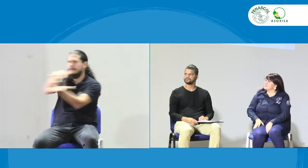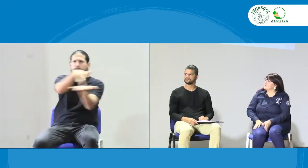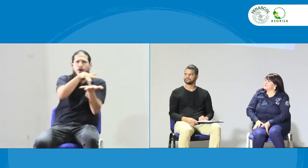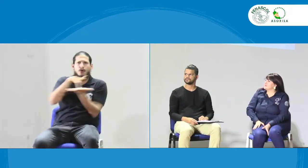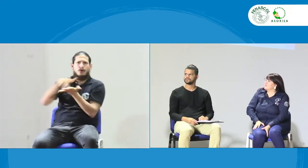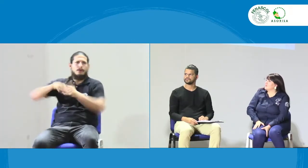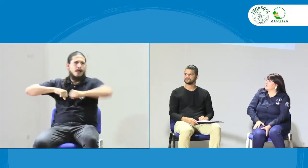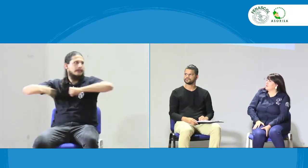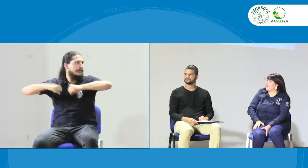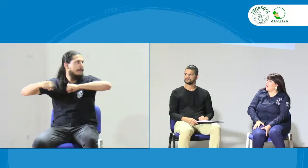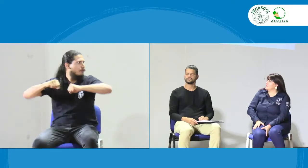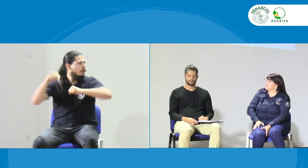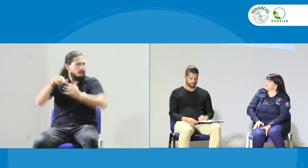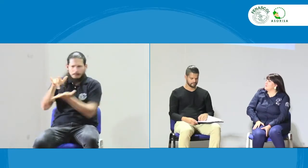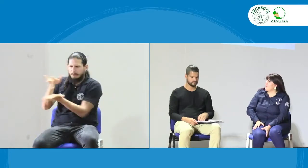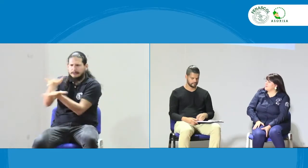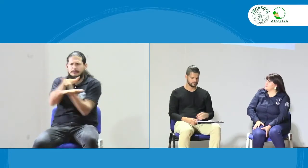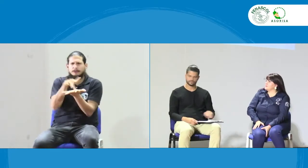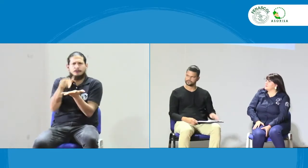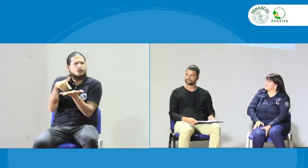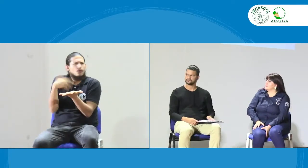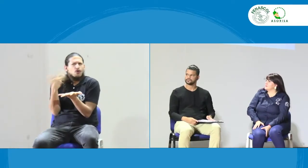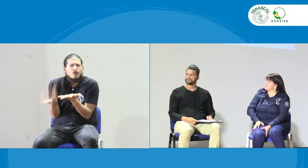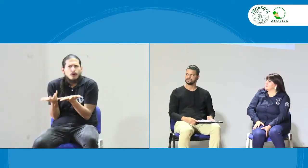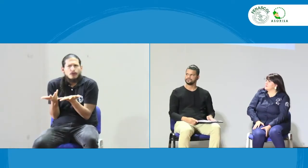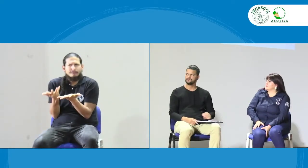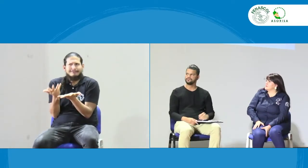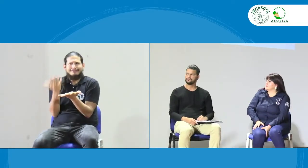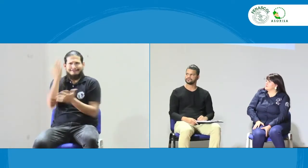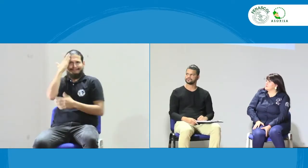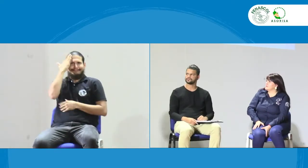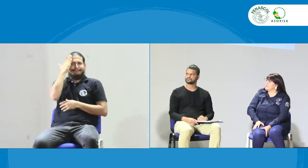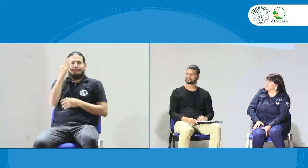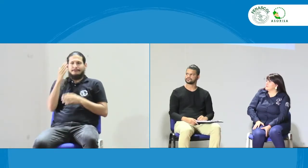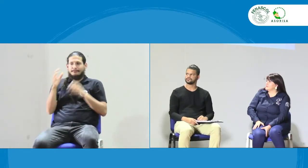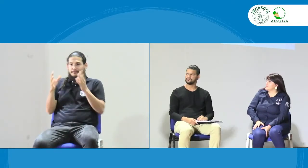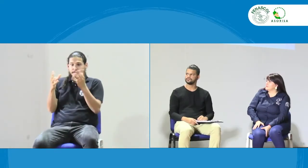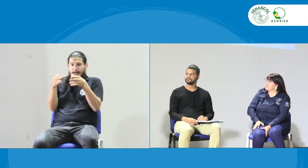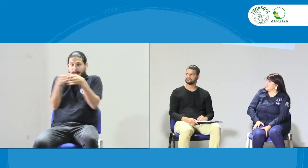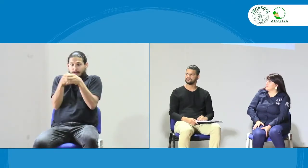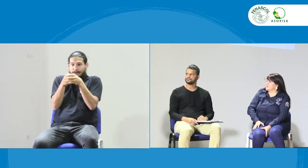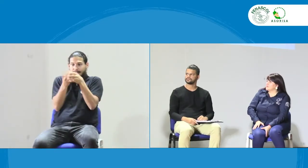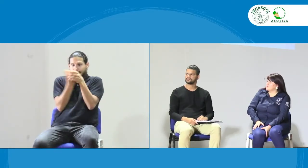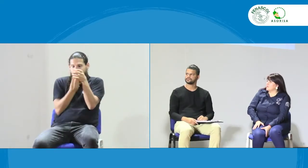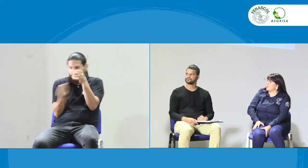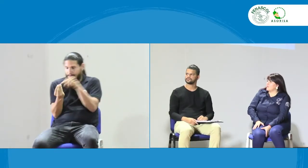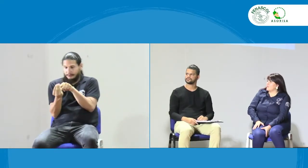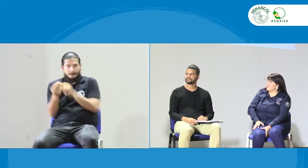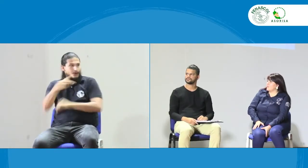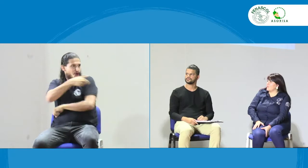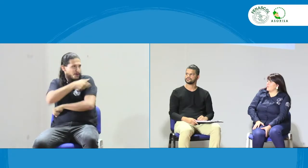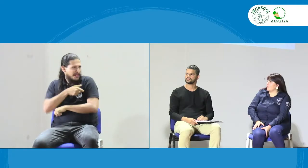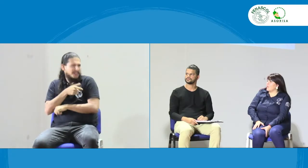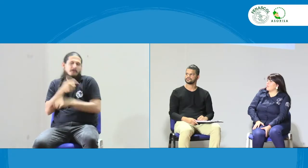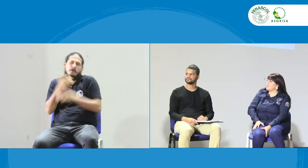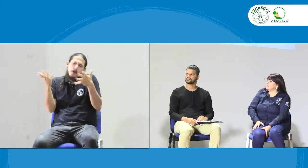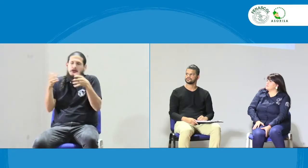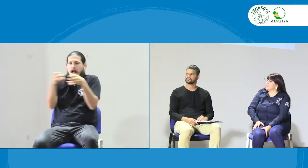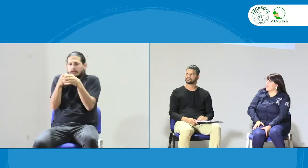Bueno, yo quiero hacerles otra pregunta y es respecto a la participación y a la movilización. ¿Cómo se hace esto? Entonces, si bien